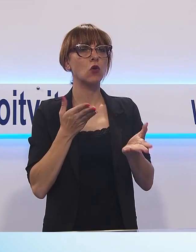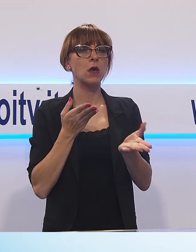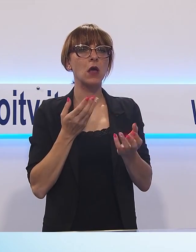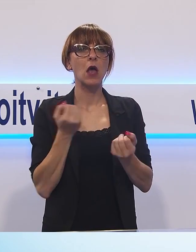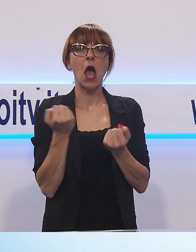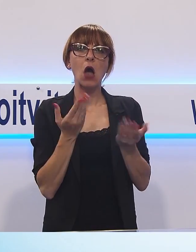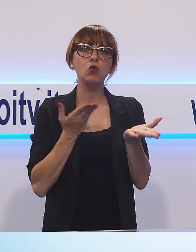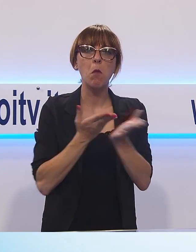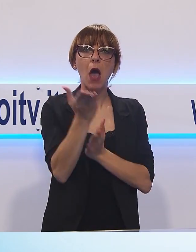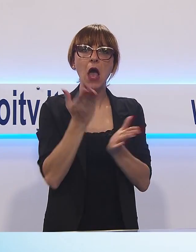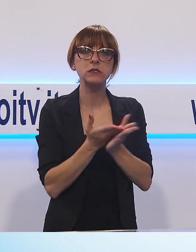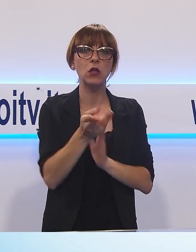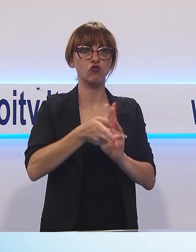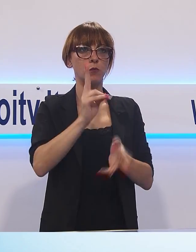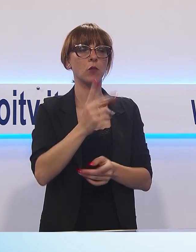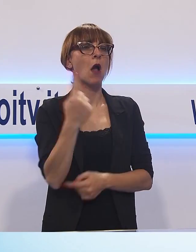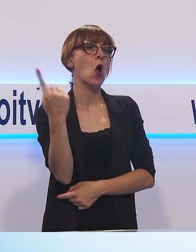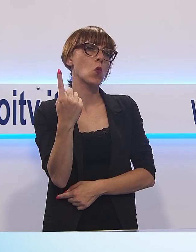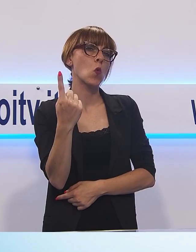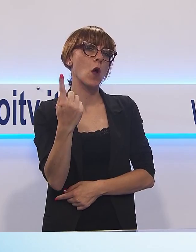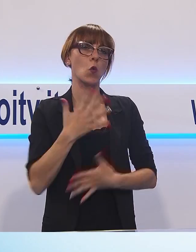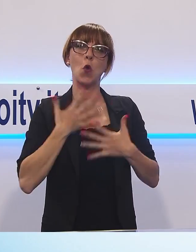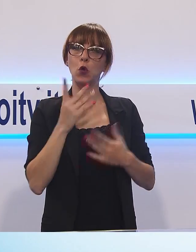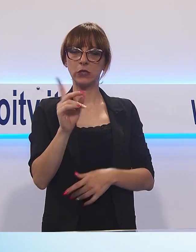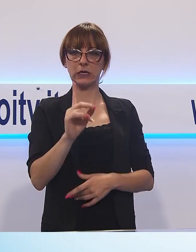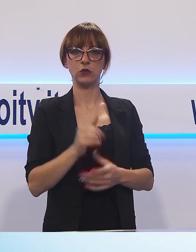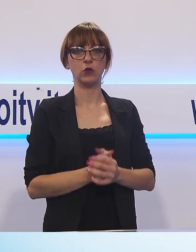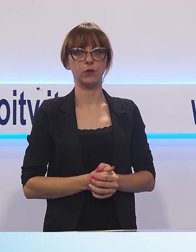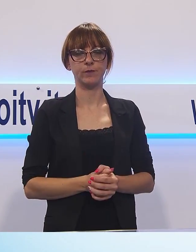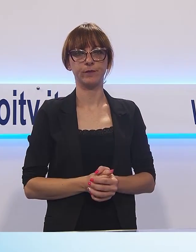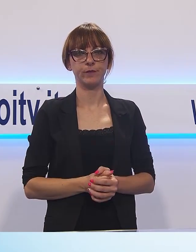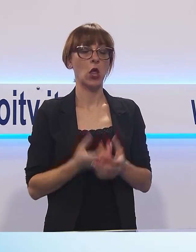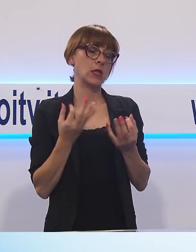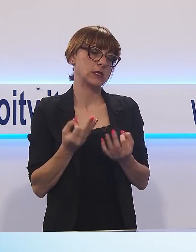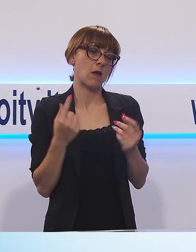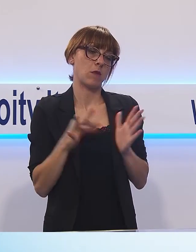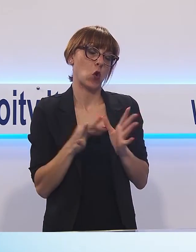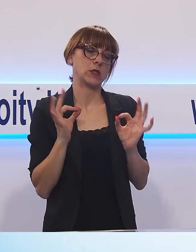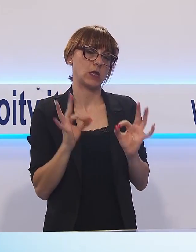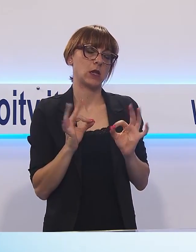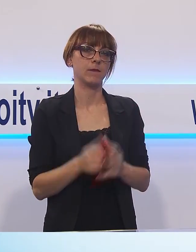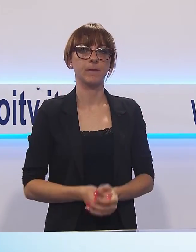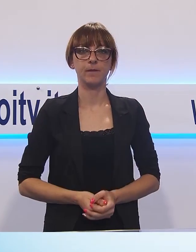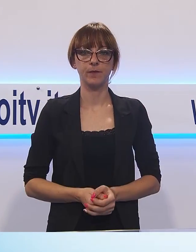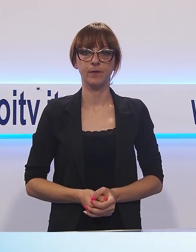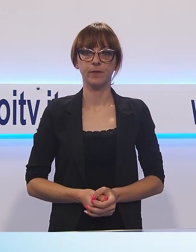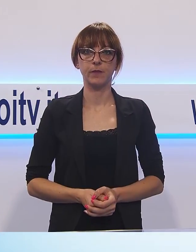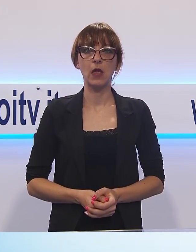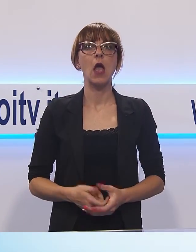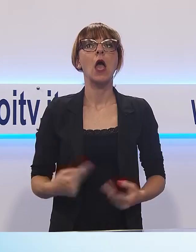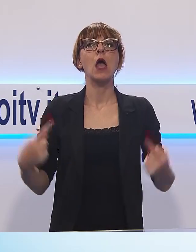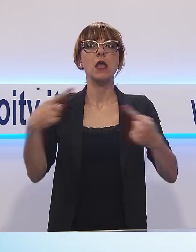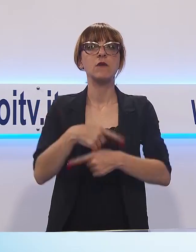però chi non è contento. Tutte le cose è così. I commercianti della zona invece sono sul piede di guerra.